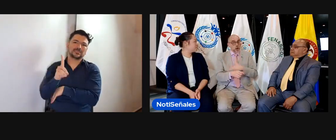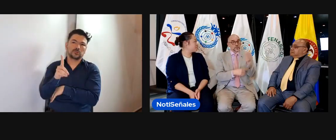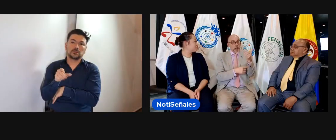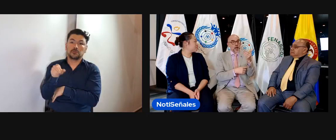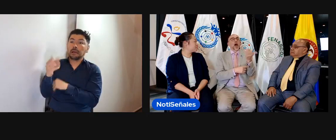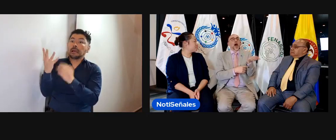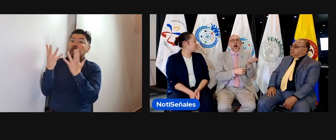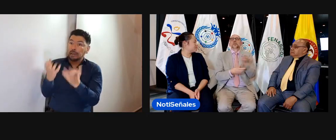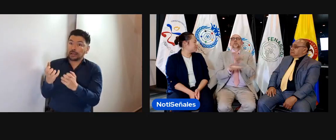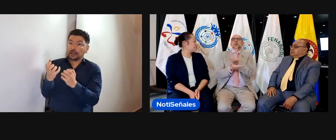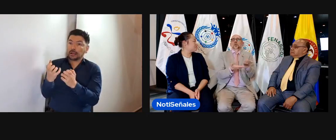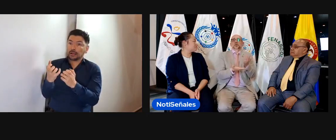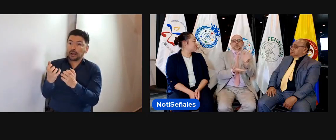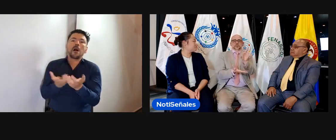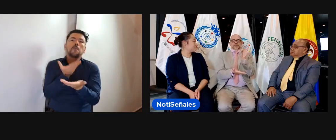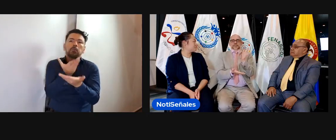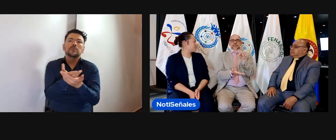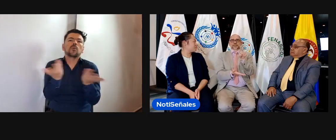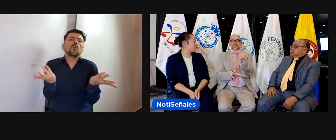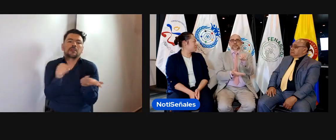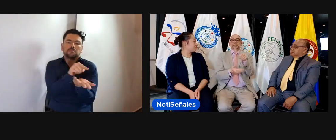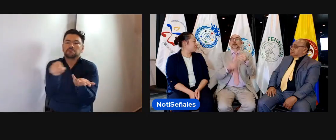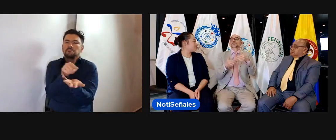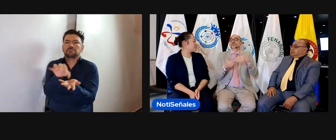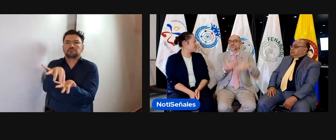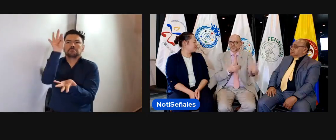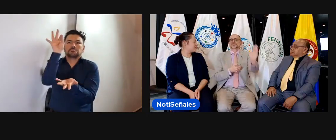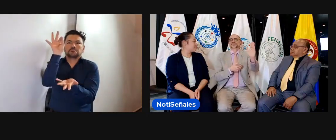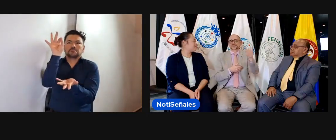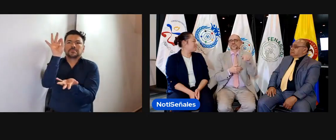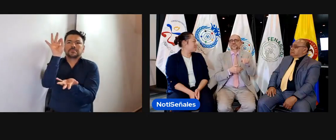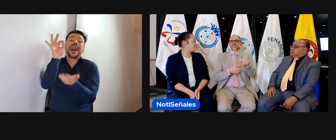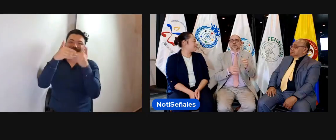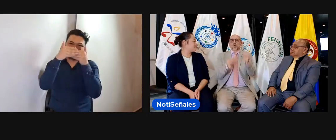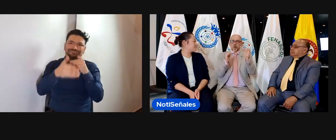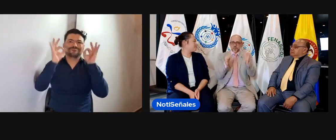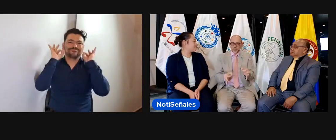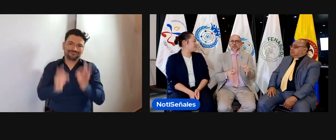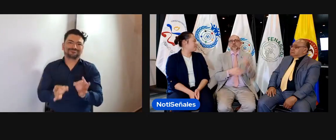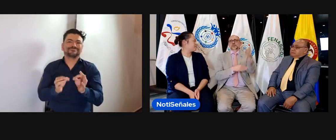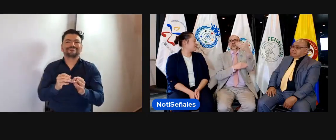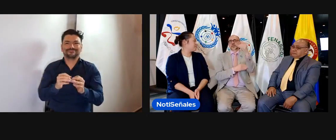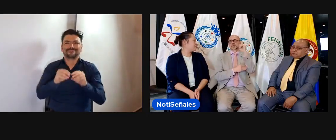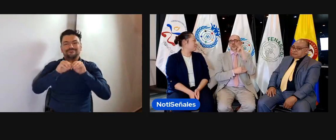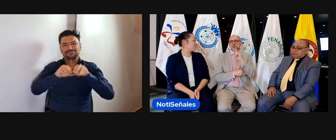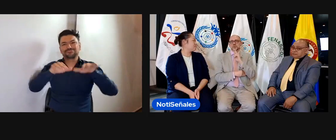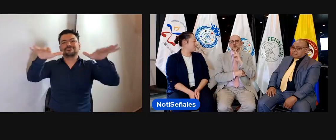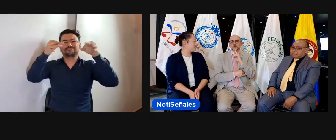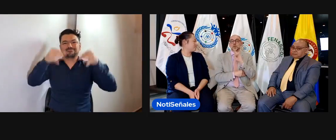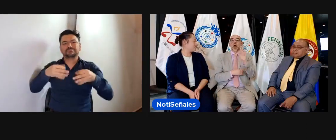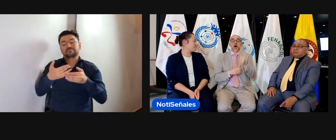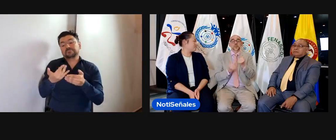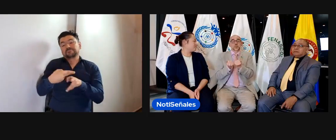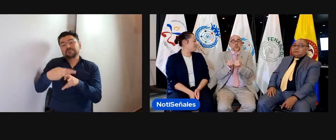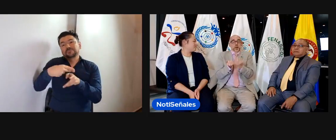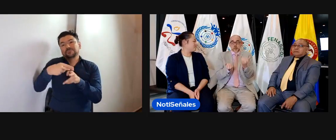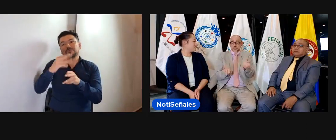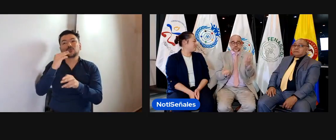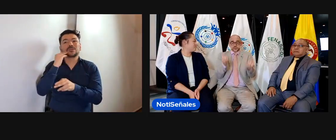Miembros Ordinarios en el Congreso. En esa Asamblea, los miembros ordinarios votan y, partir